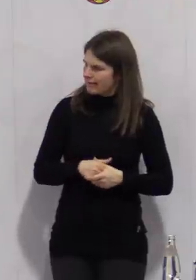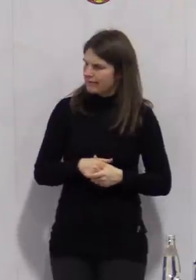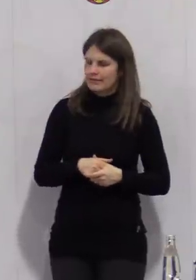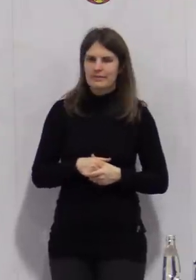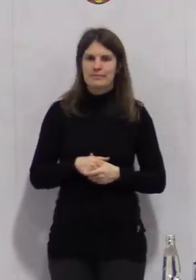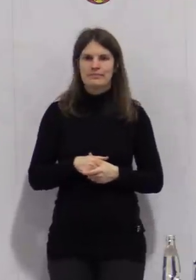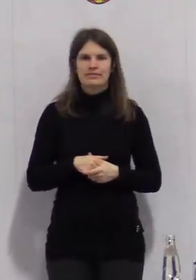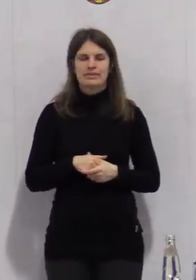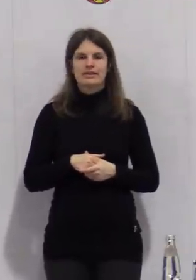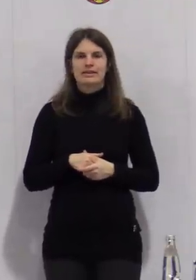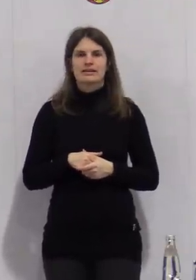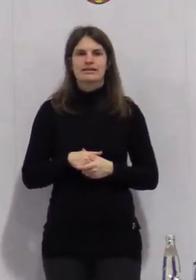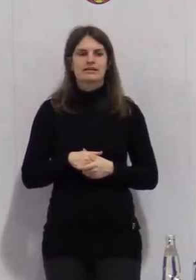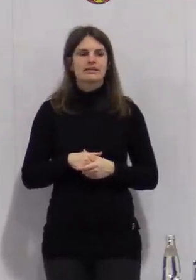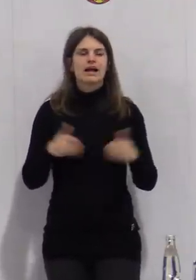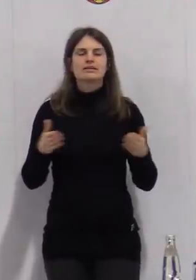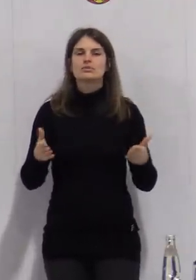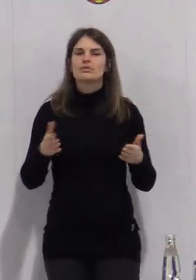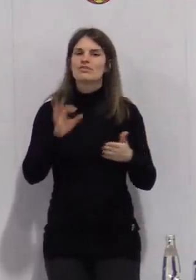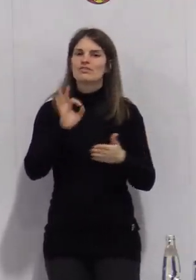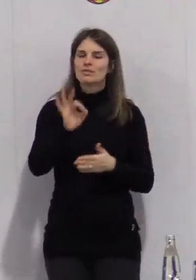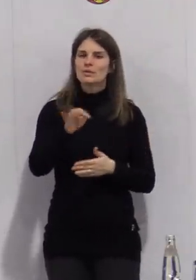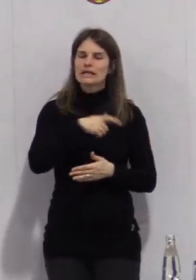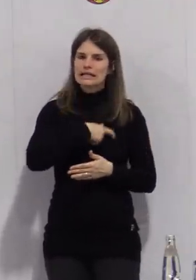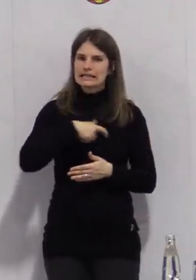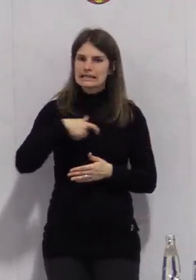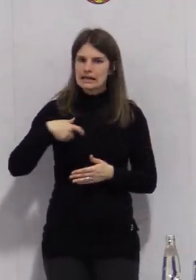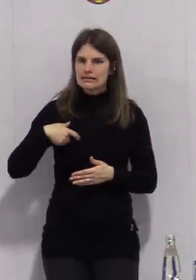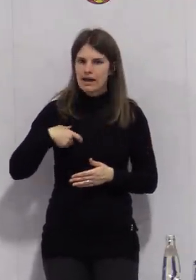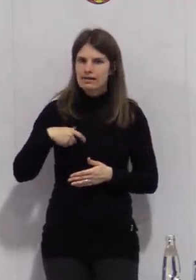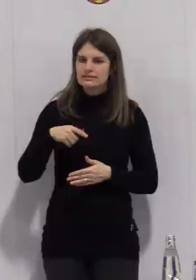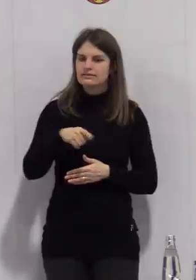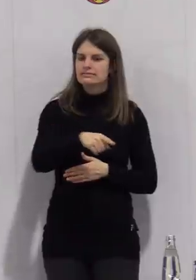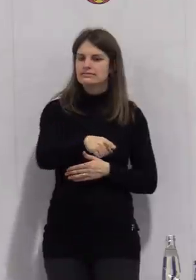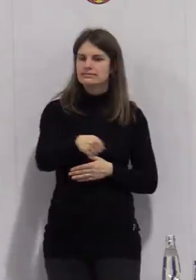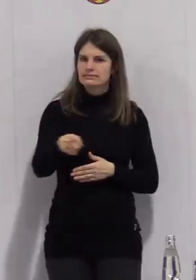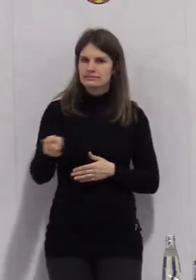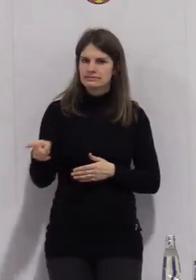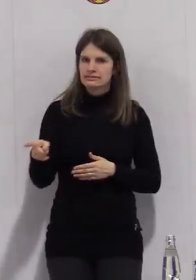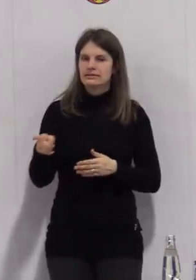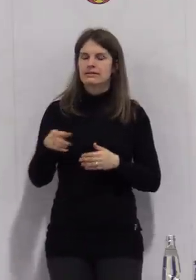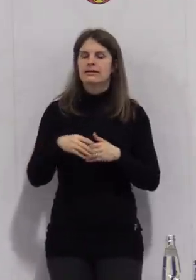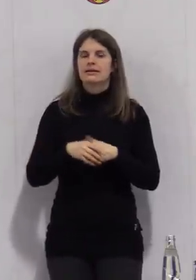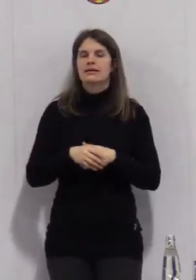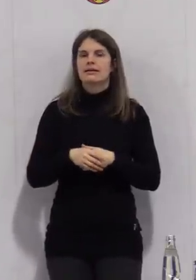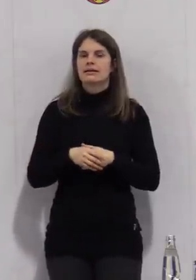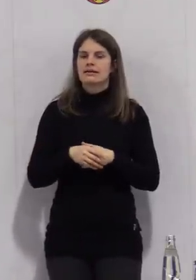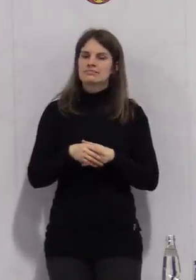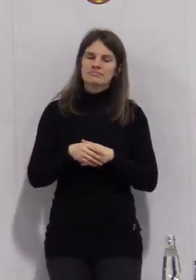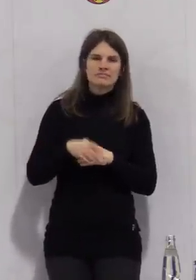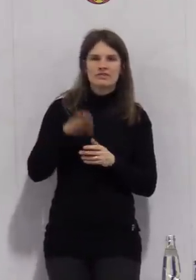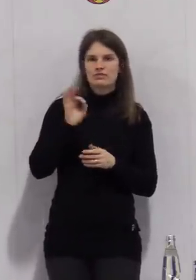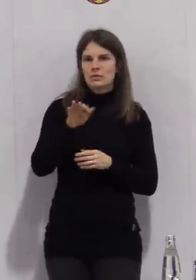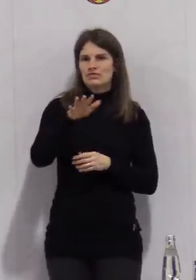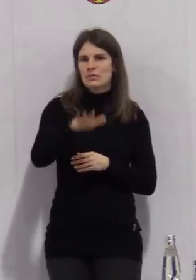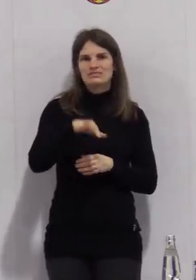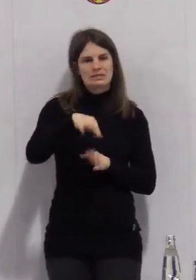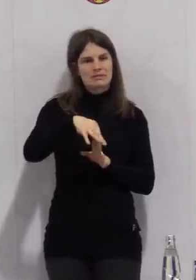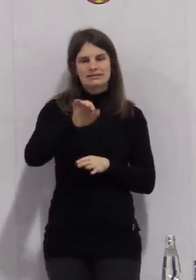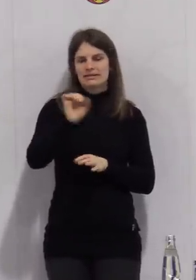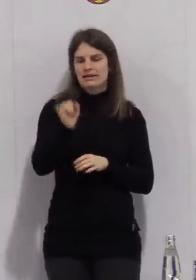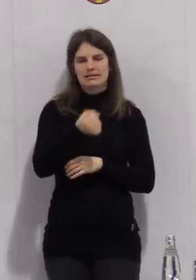Und also das heißt, für die Kindertagesstätten können wir diese Öffnung zum 15. nicht